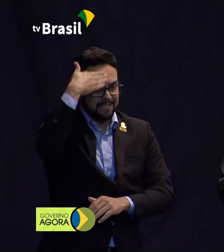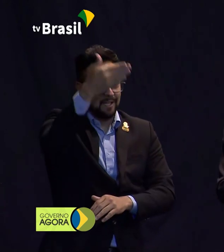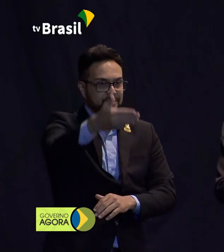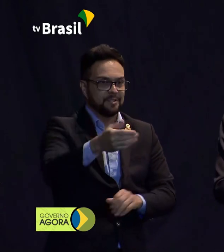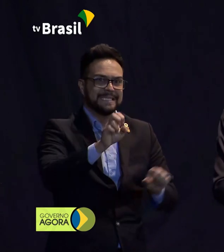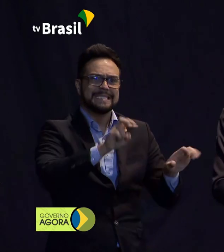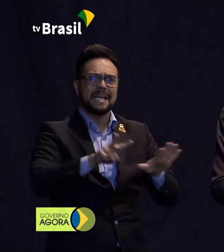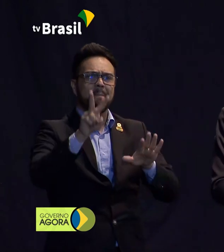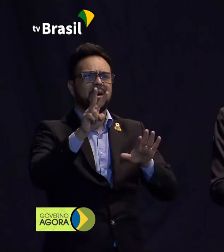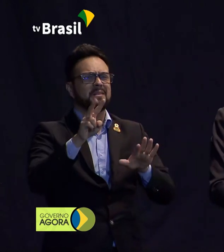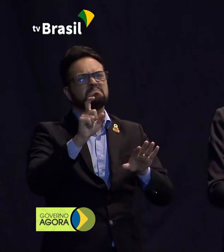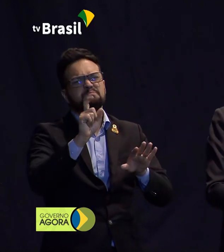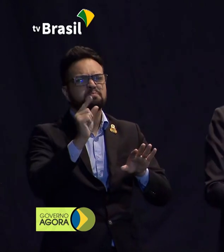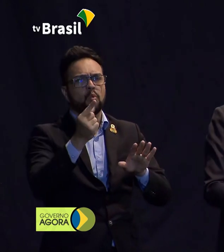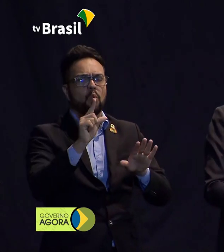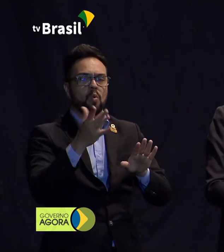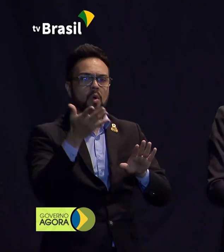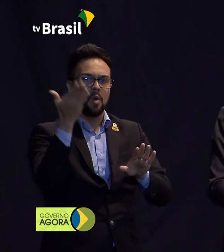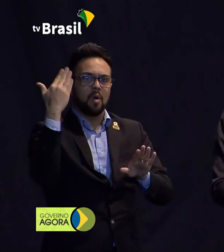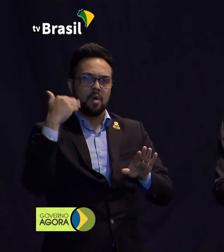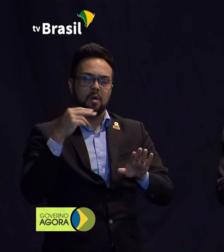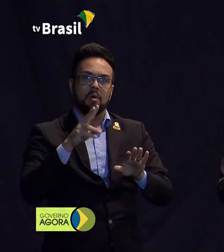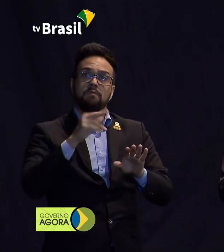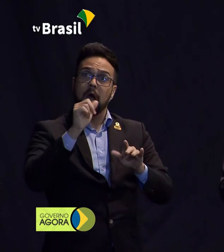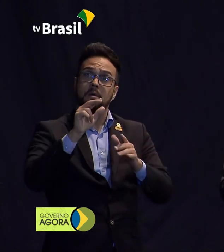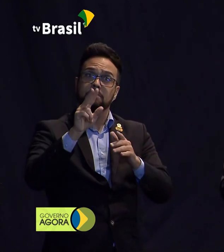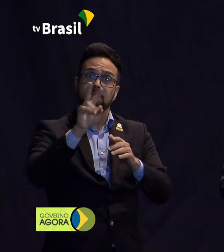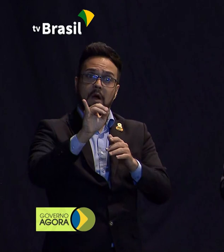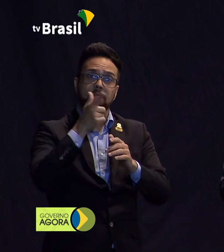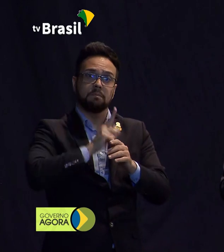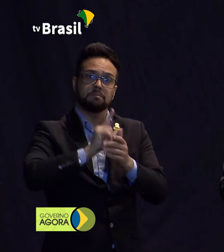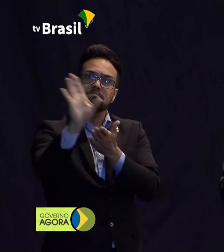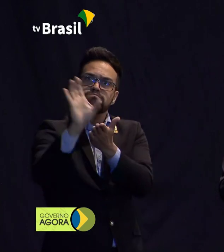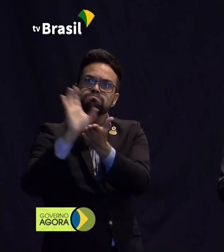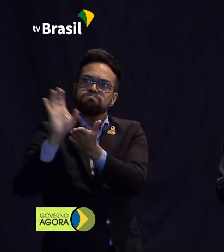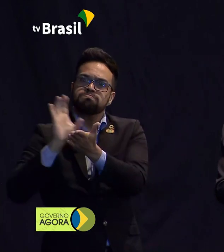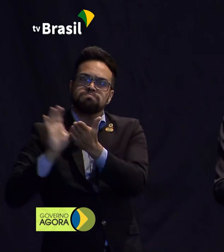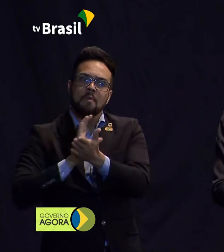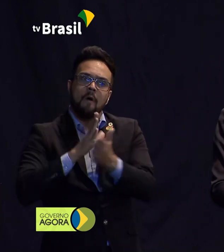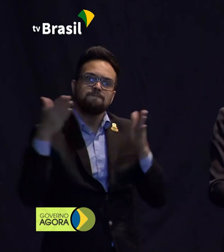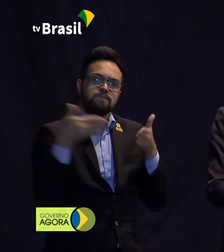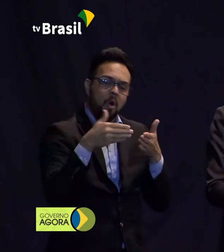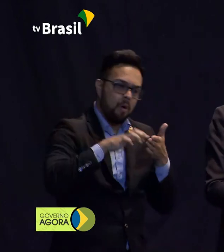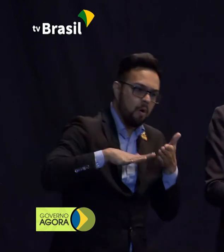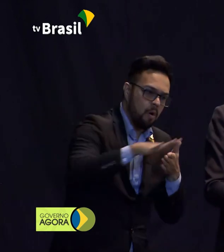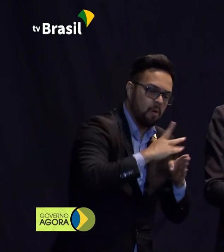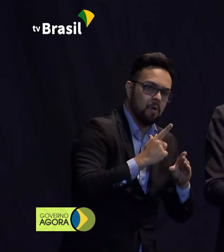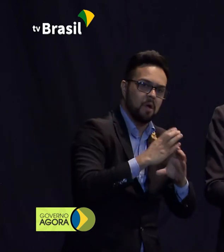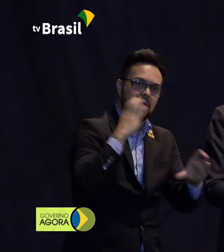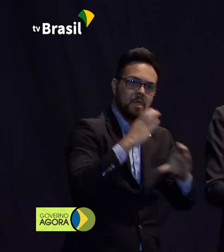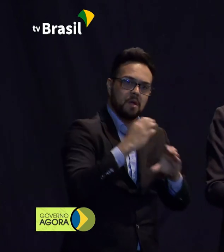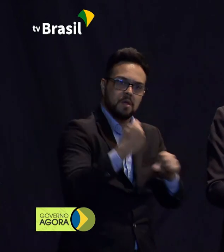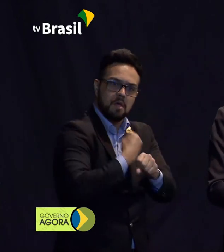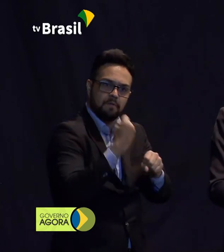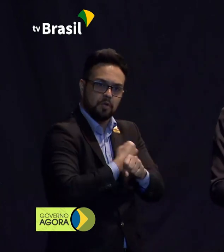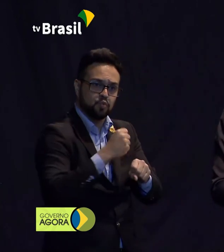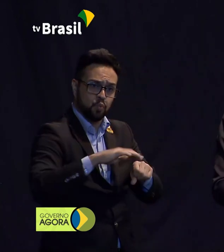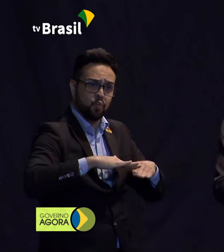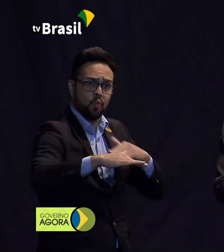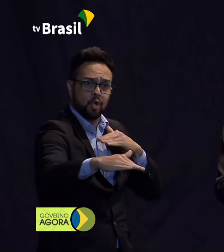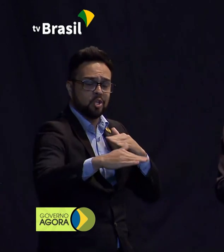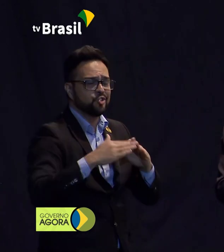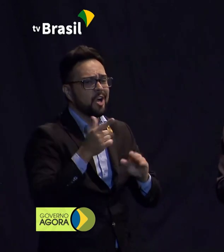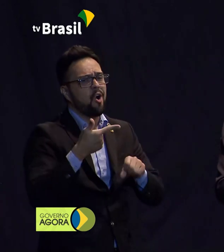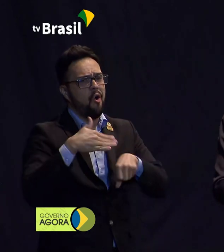semanas, recursos virão para cá, para infraestrutura, eu já conversei com a equipe econômica, pelo menos a metade